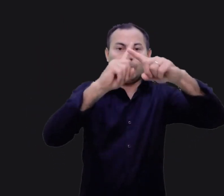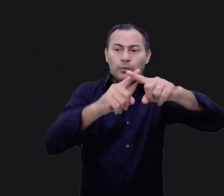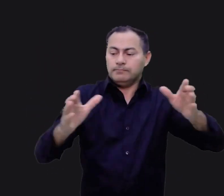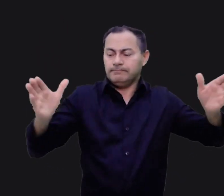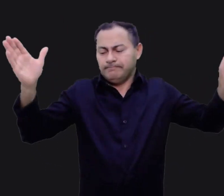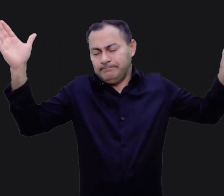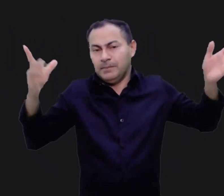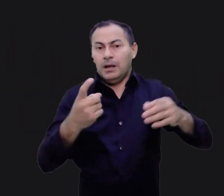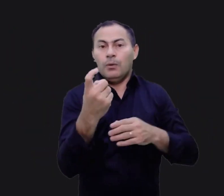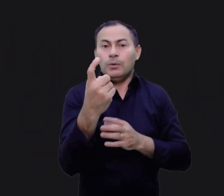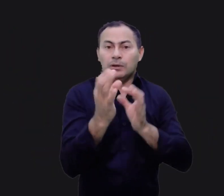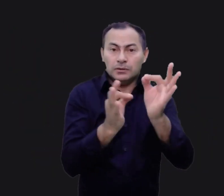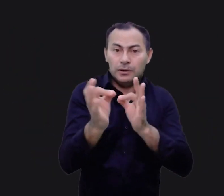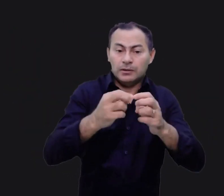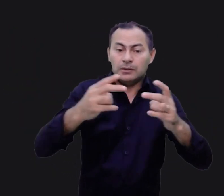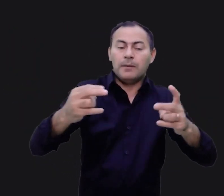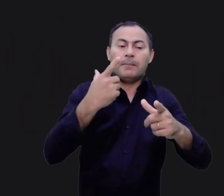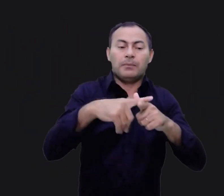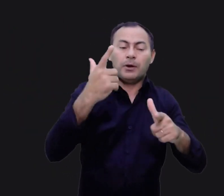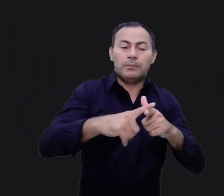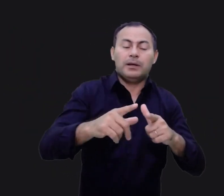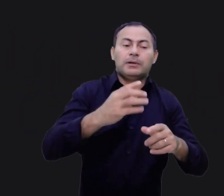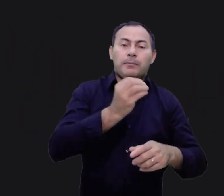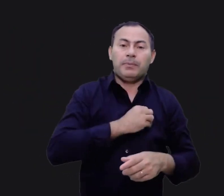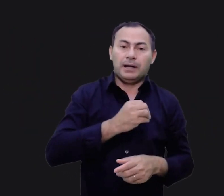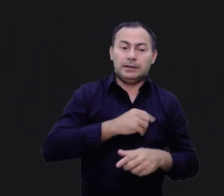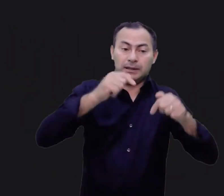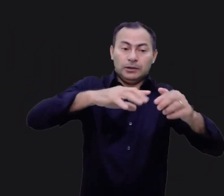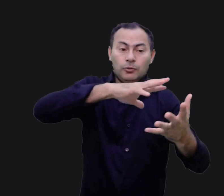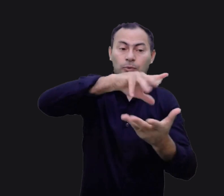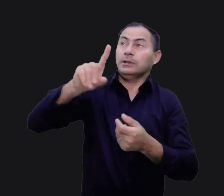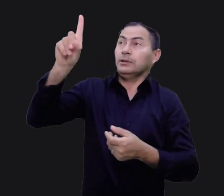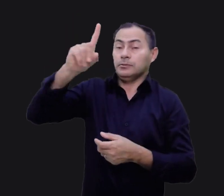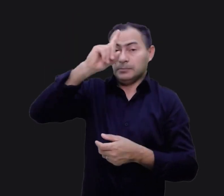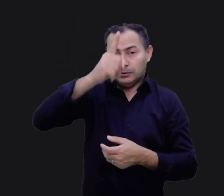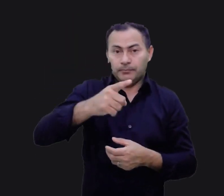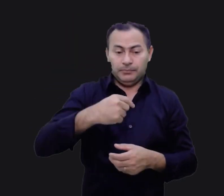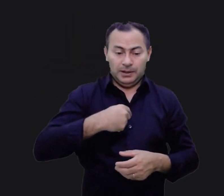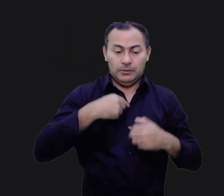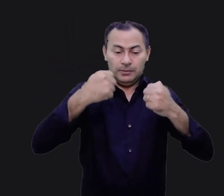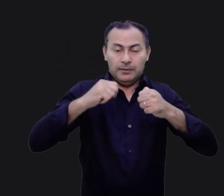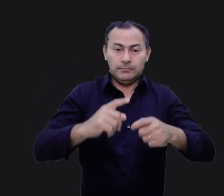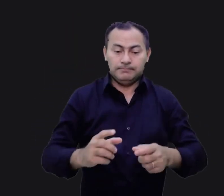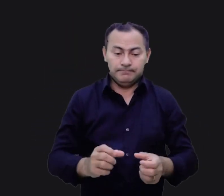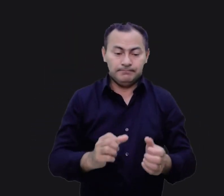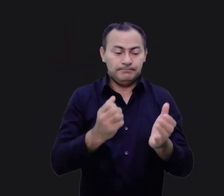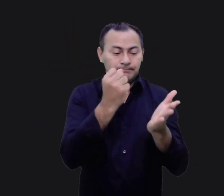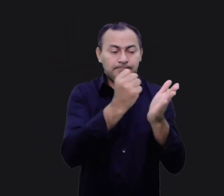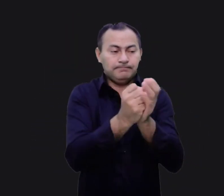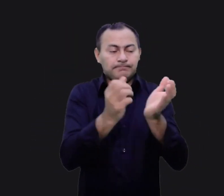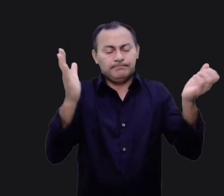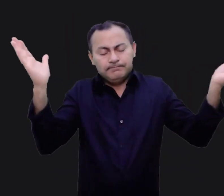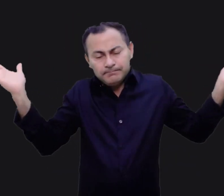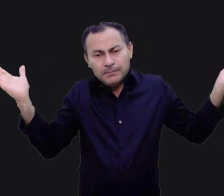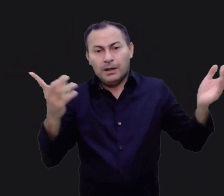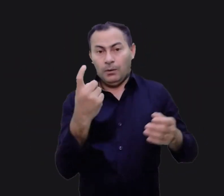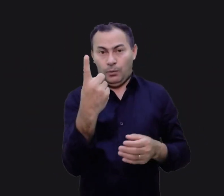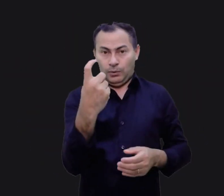serei a única solução de Deus para o problema do pecado do mundo. Eu deverei ser levantado na cruz porque, como o único